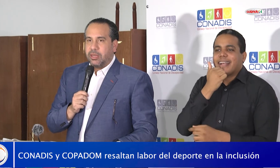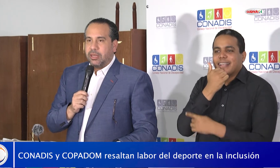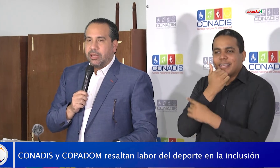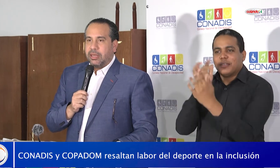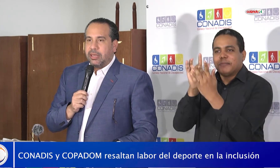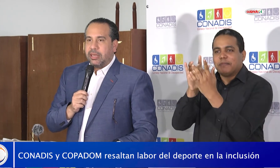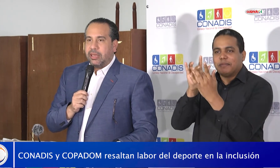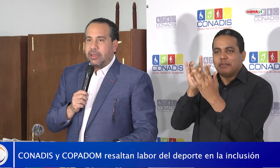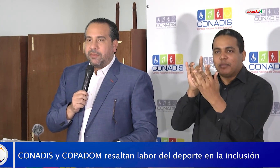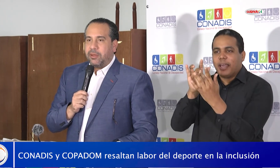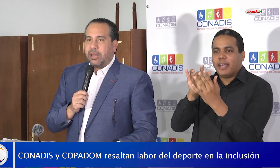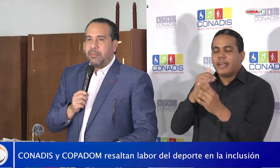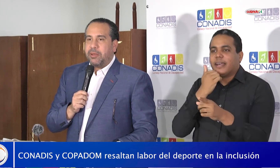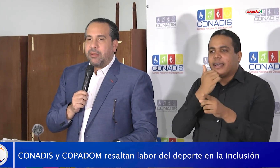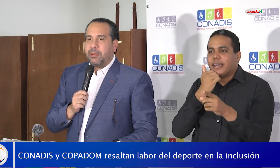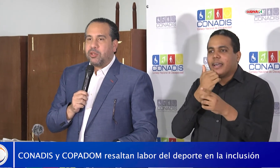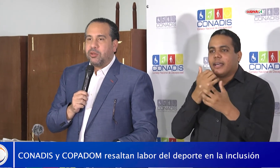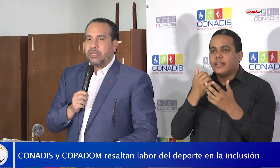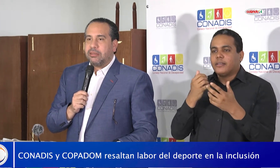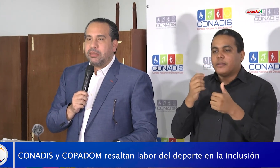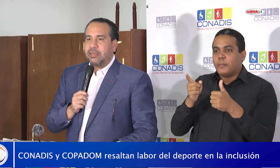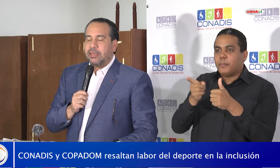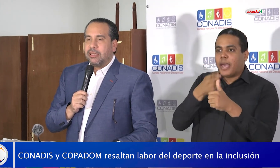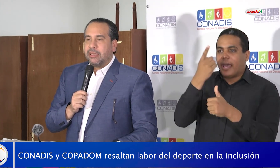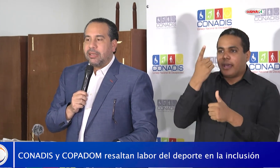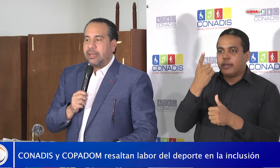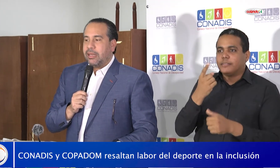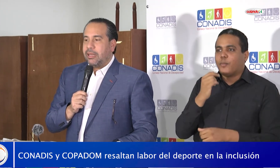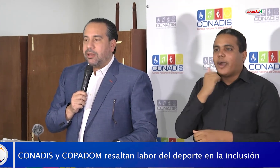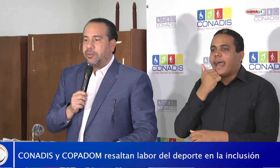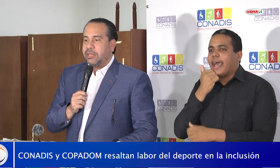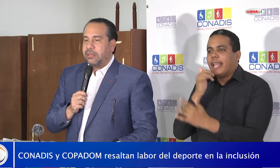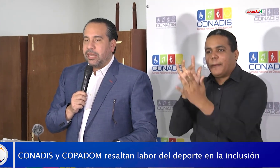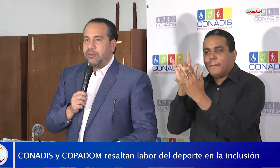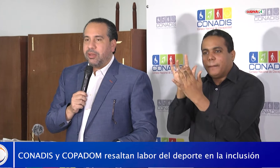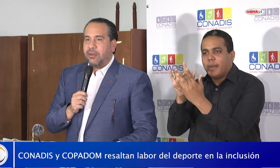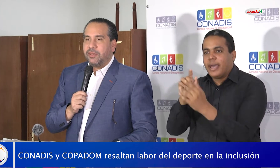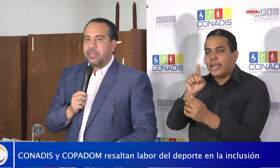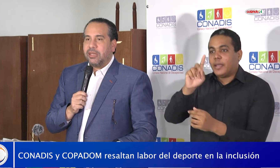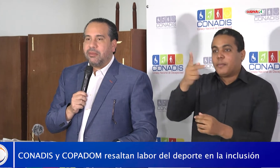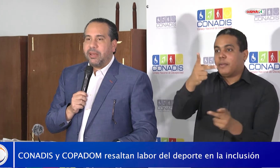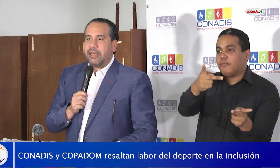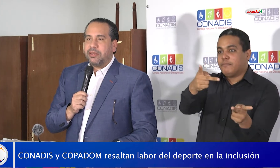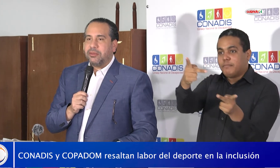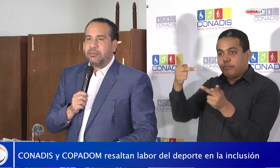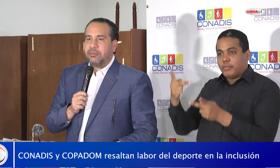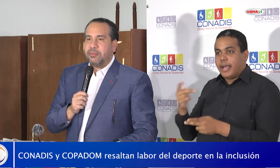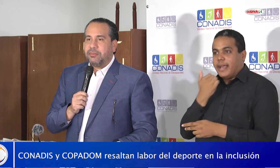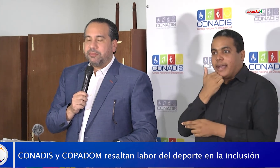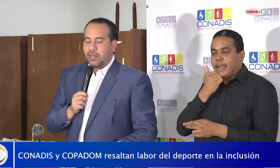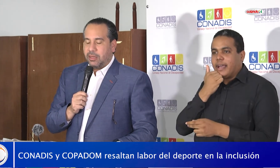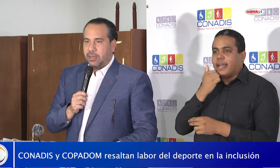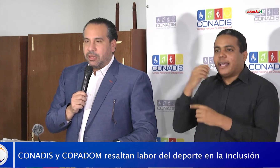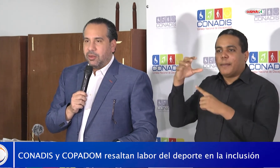que fue de las primeras personas que nos visitaron en la oficina del Palacio